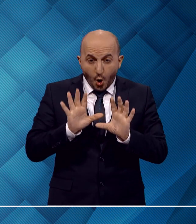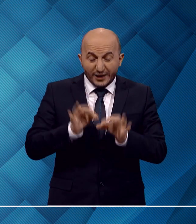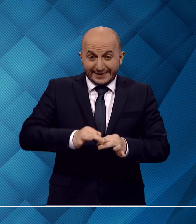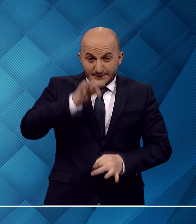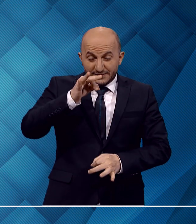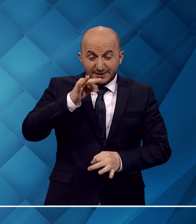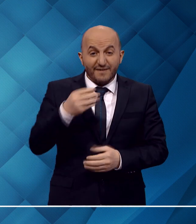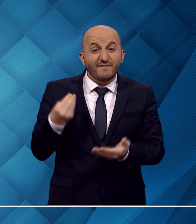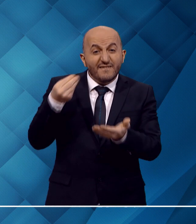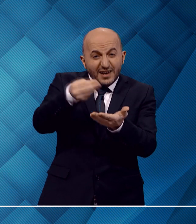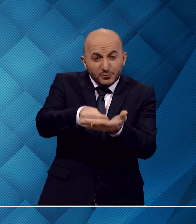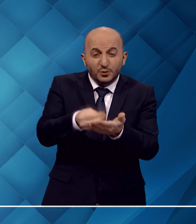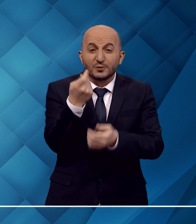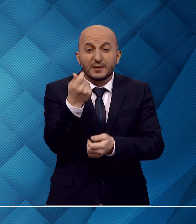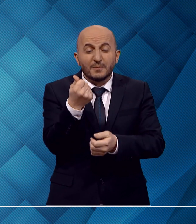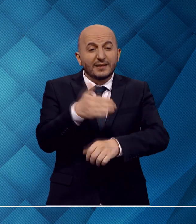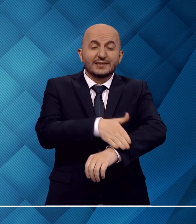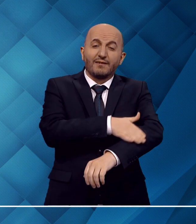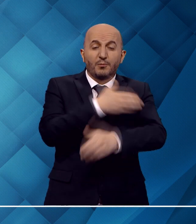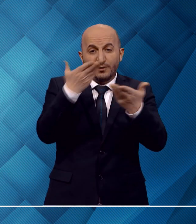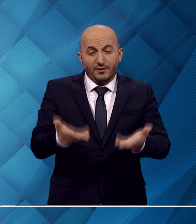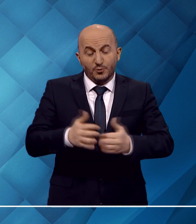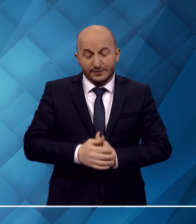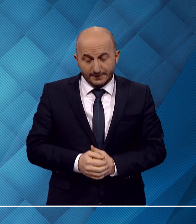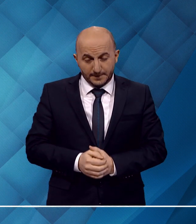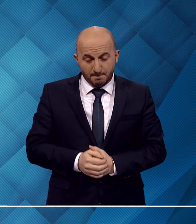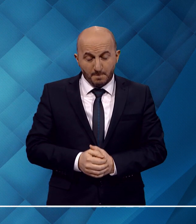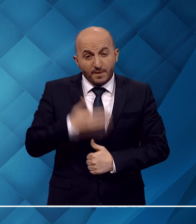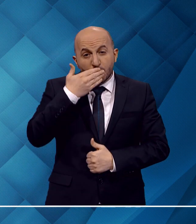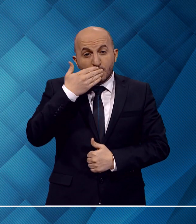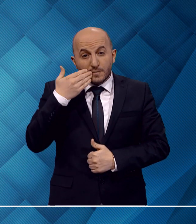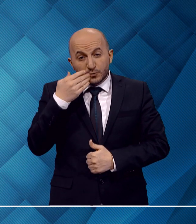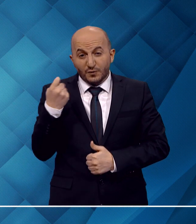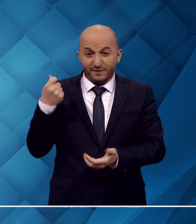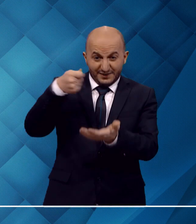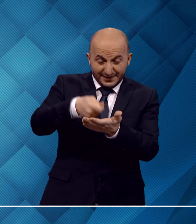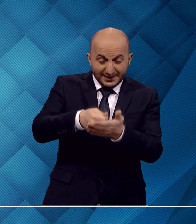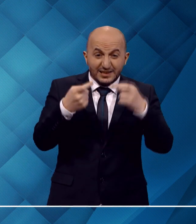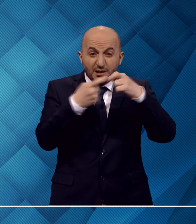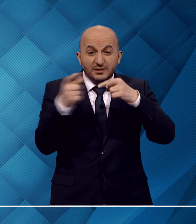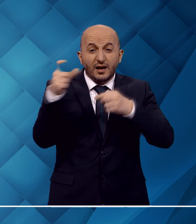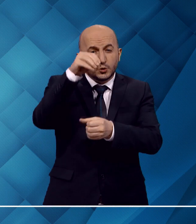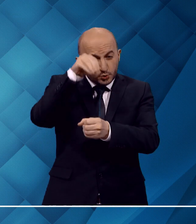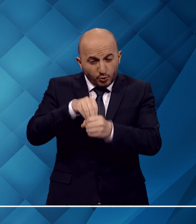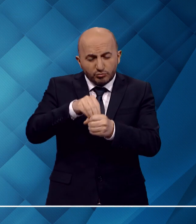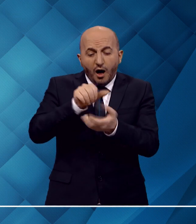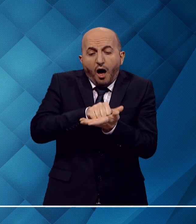durumda olan kimselerin vermiş oldukları fidyeler sadaka sayılır. Oruç fidyeleri Ramazan ayının sonunda